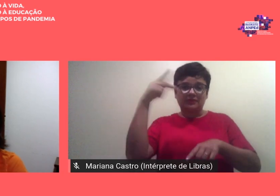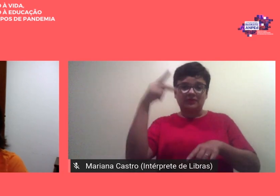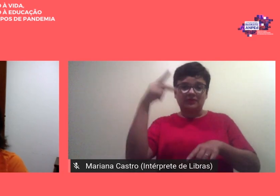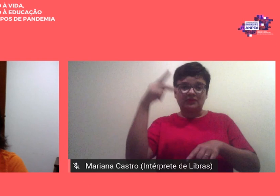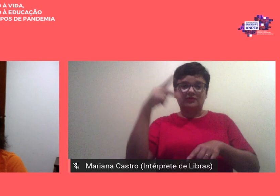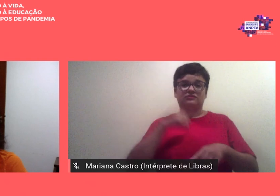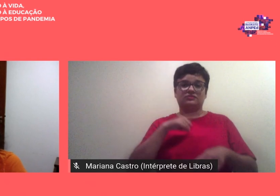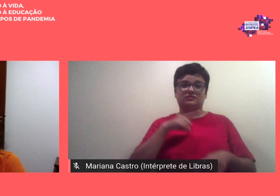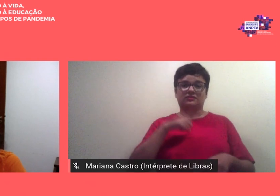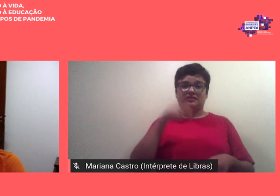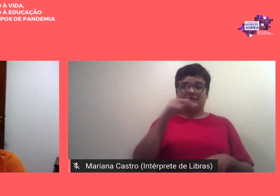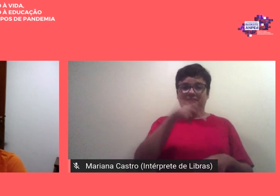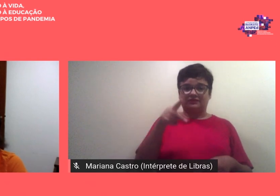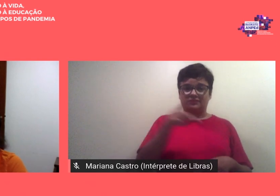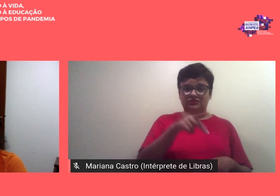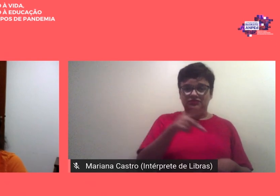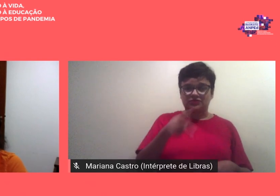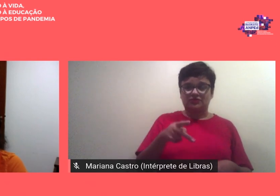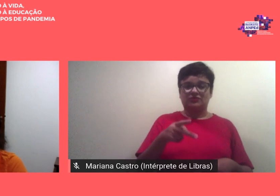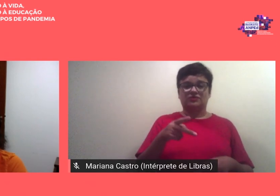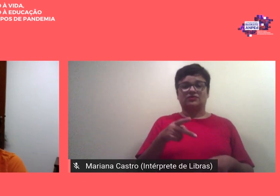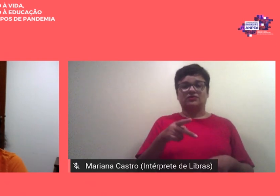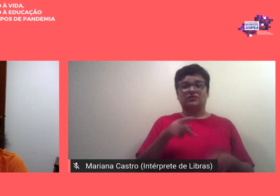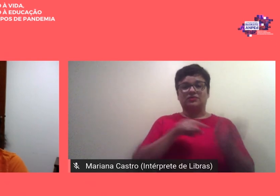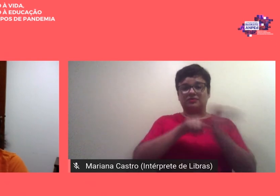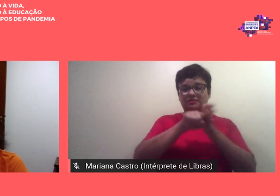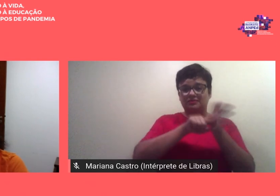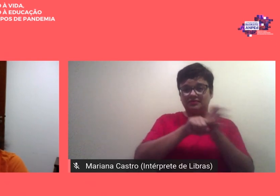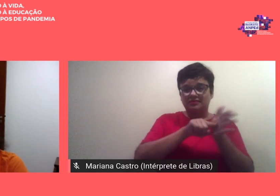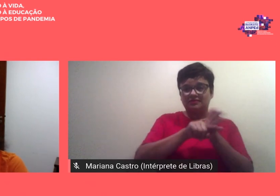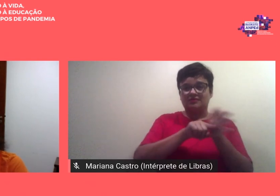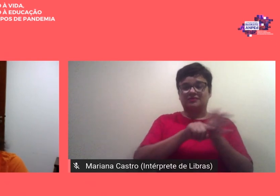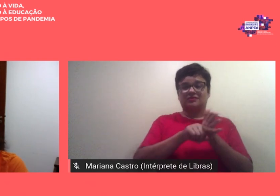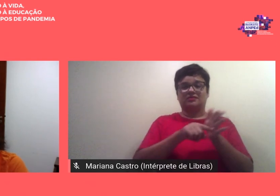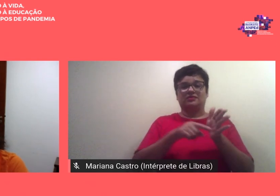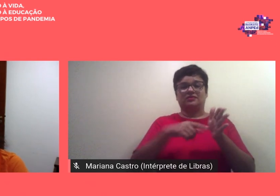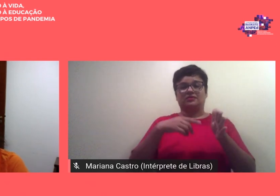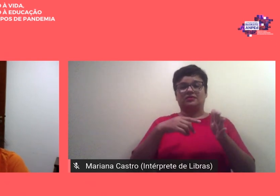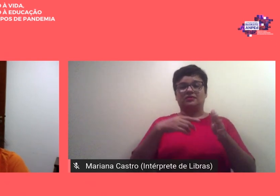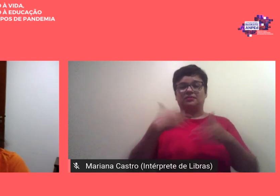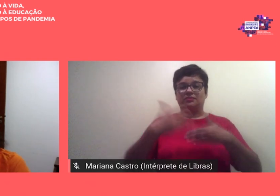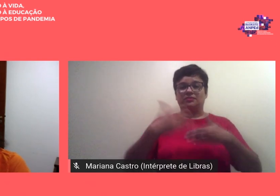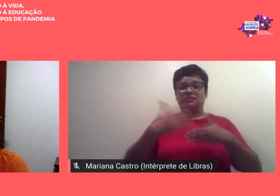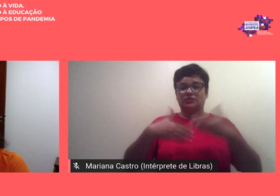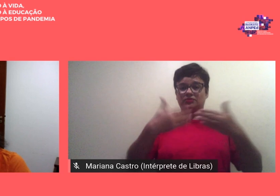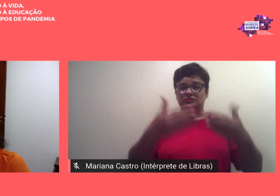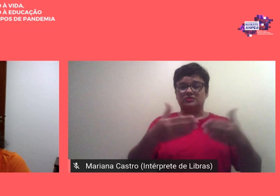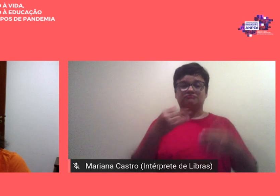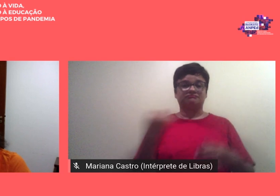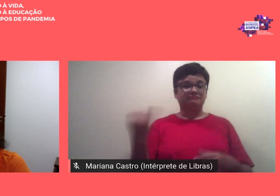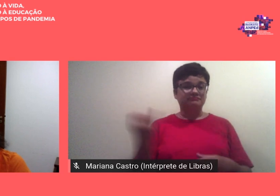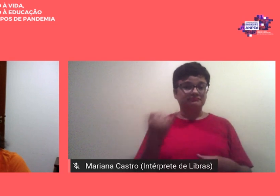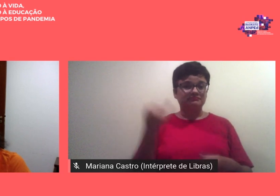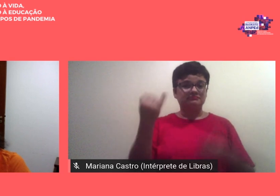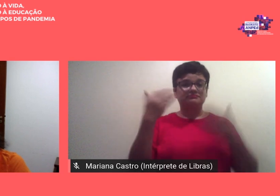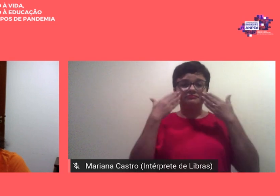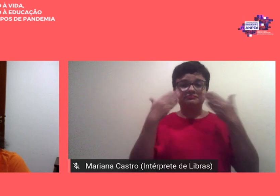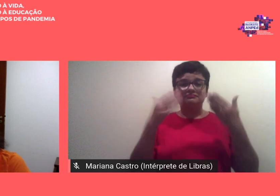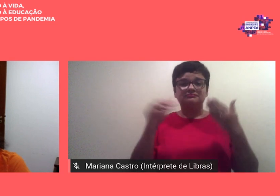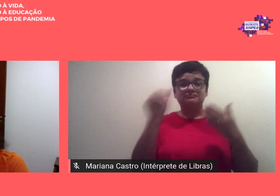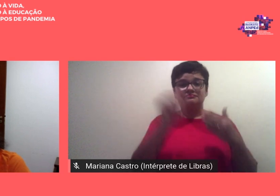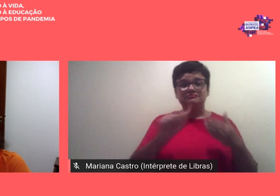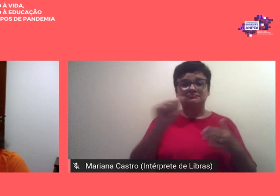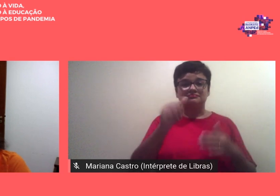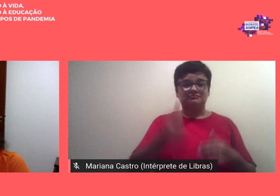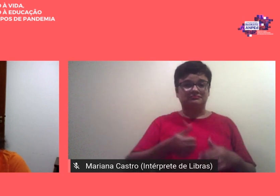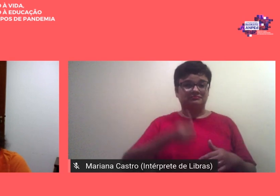professores professoras pesquisadoras pesquisadoras com produções relevantes que fazem da nossa associação cada vez melhor